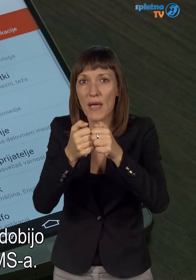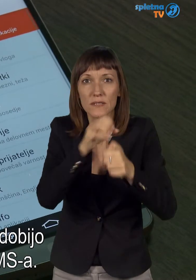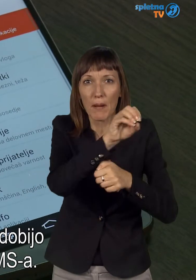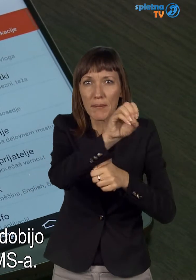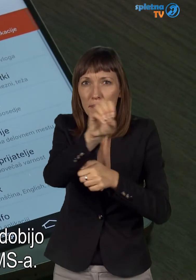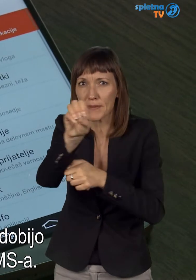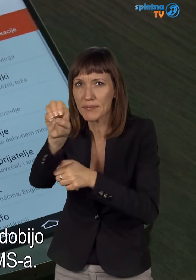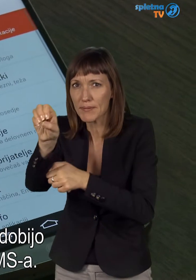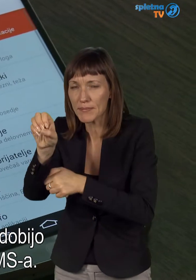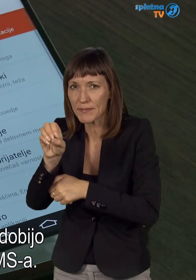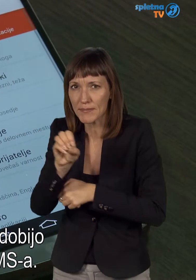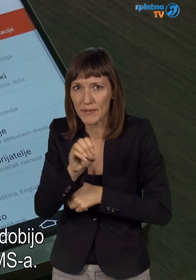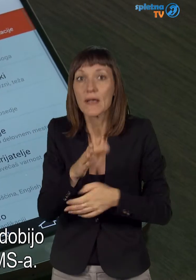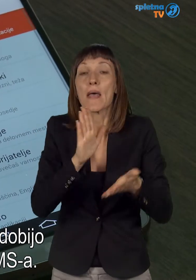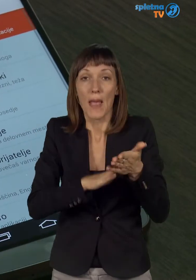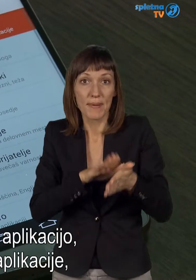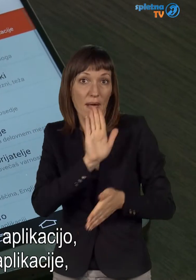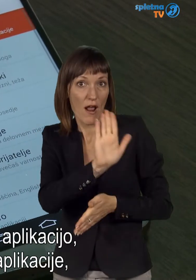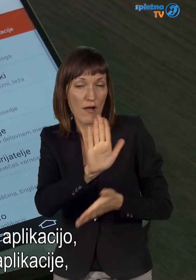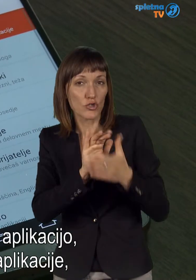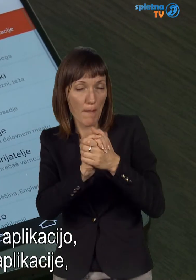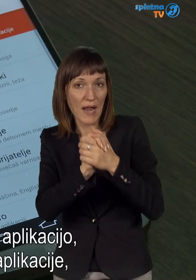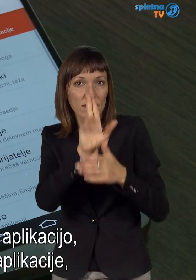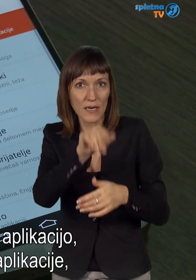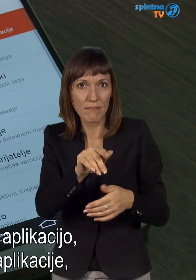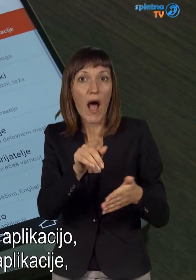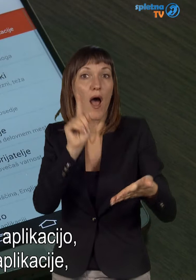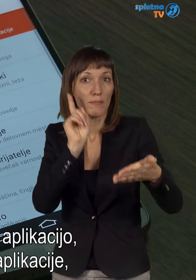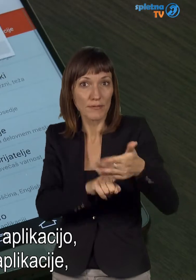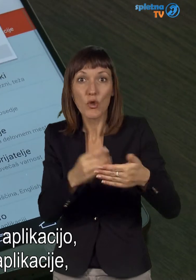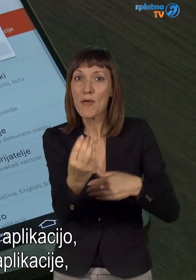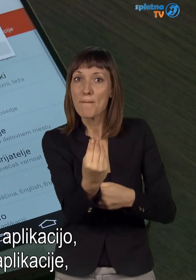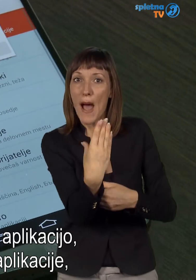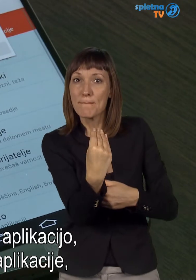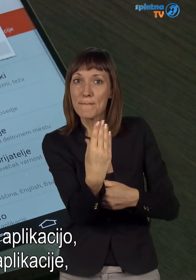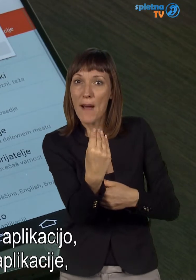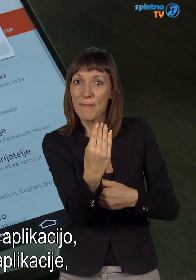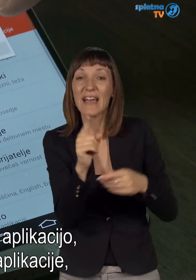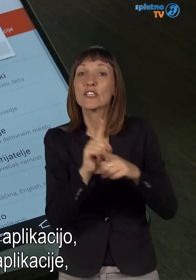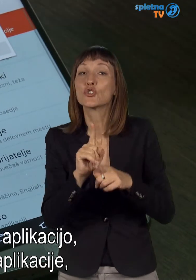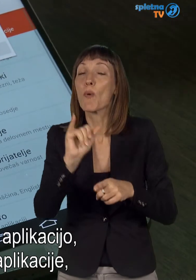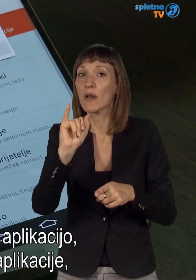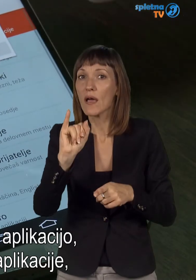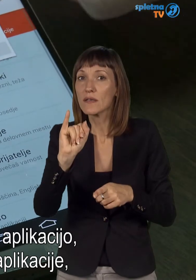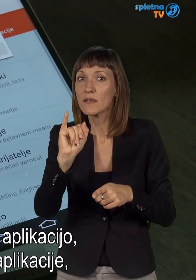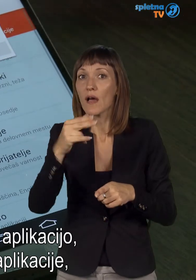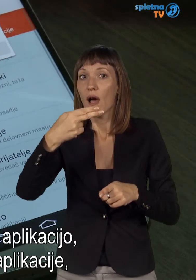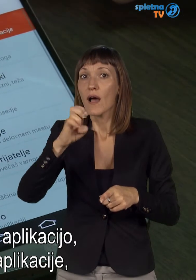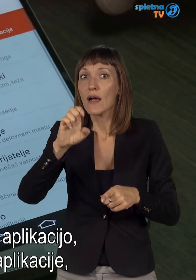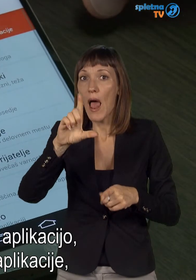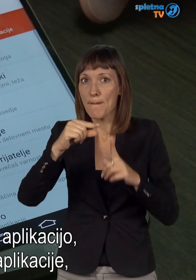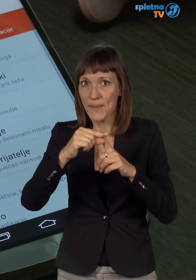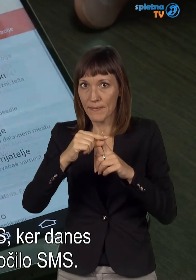obliki in v notifikaciji. Če ima vaš prijatelj našo aplikacijo, dobi alarm preko naše